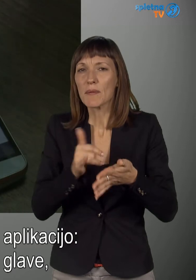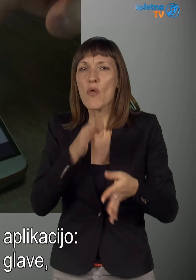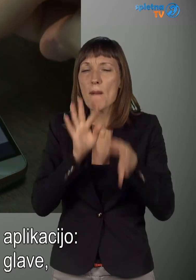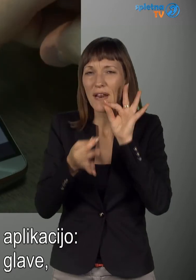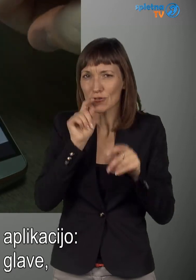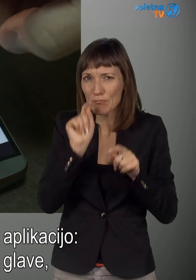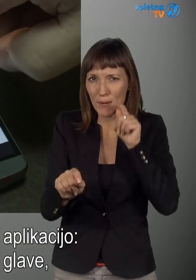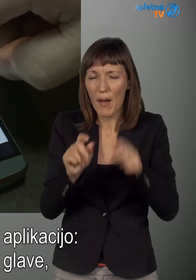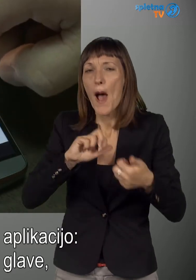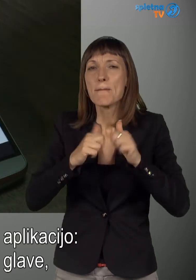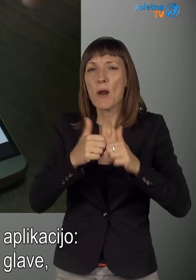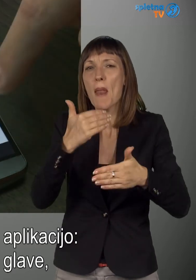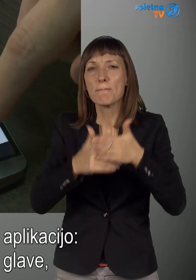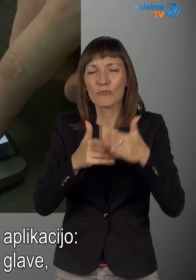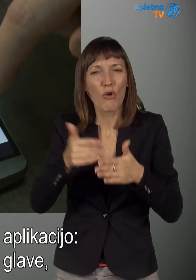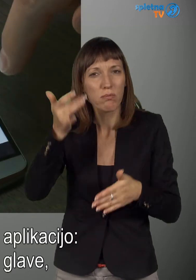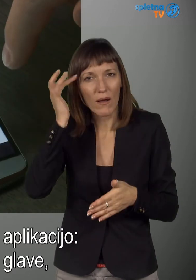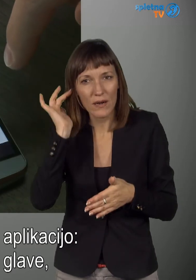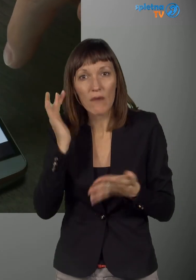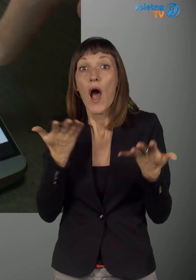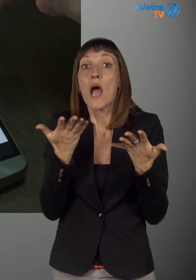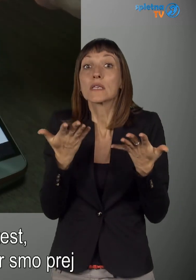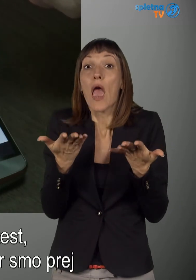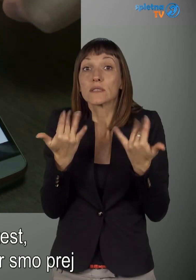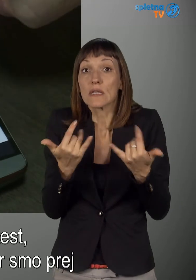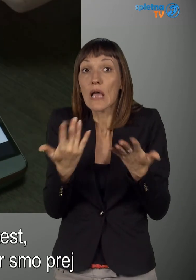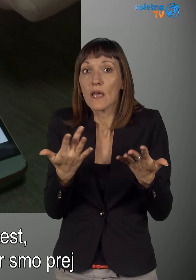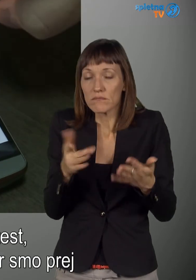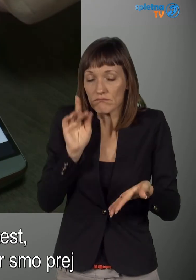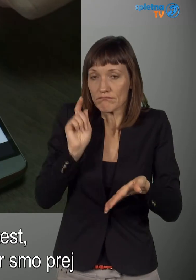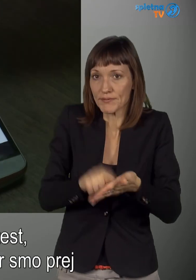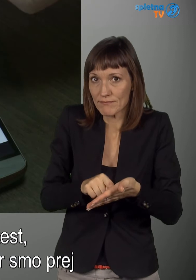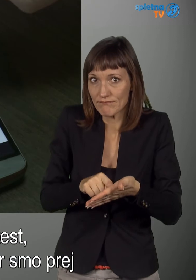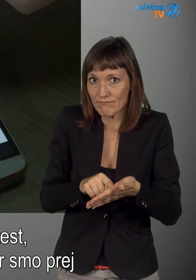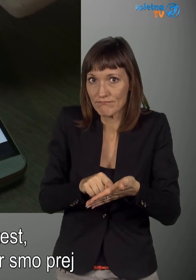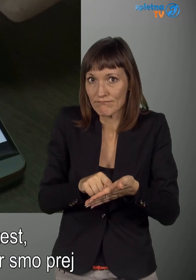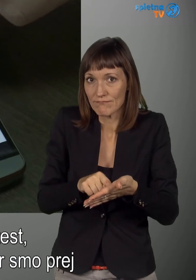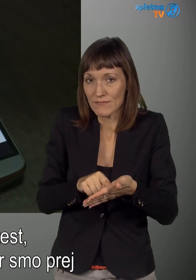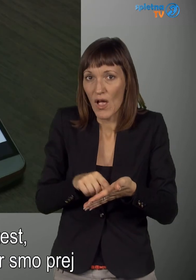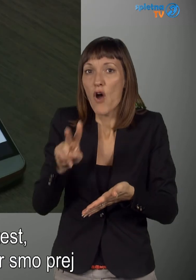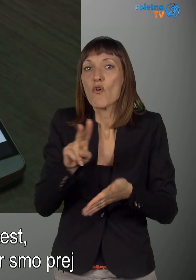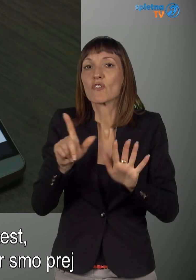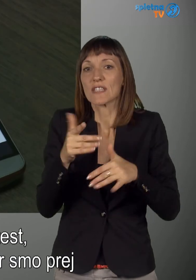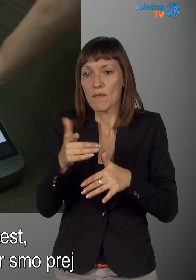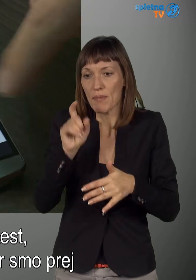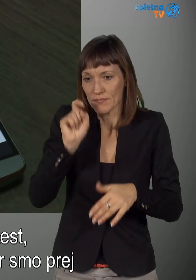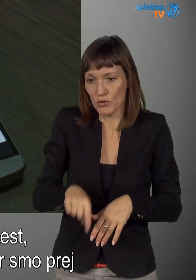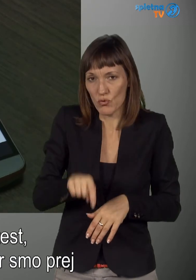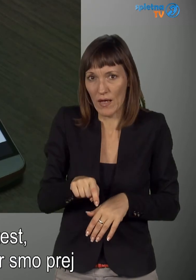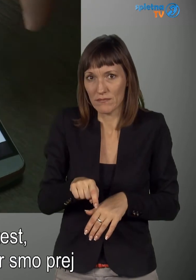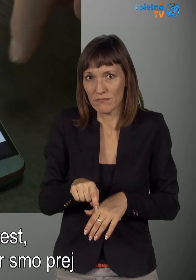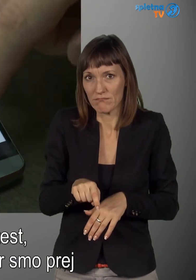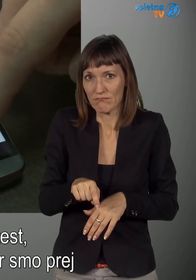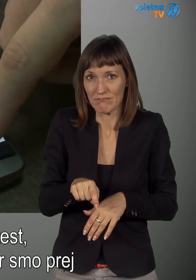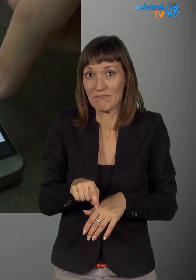aplikacijo. Problem je poškodba glave. Kje se nahajamo? Test. Vojkova. In to je tle.